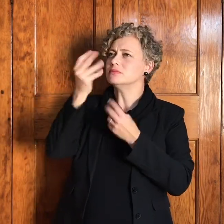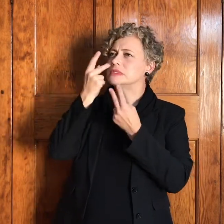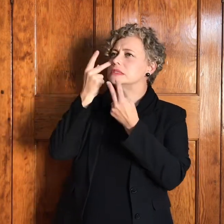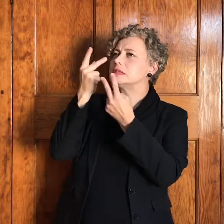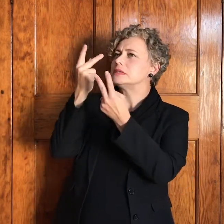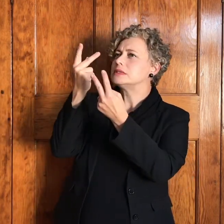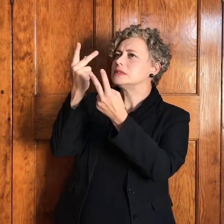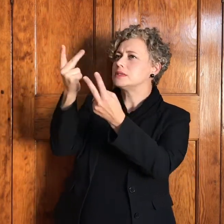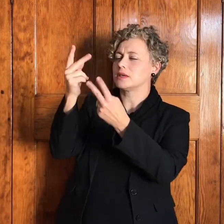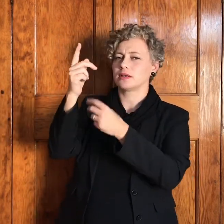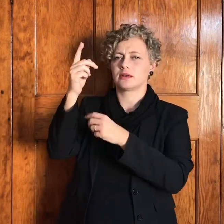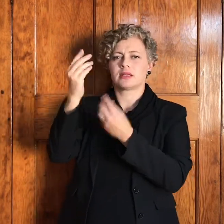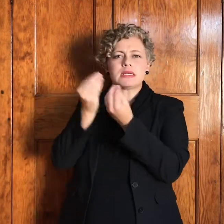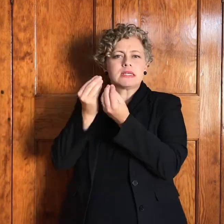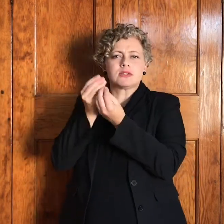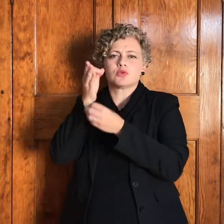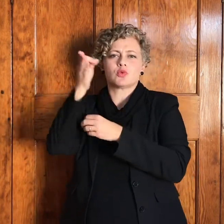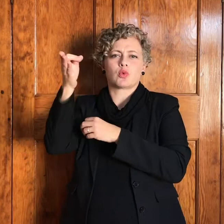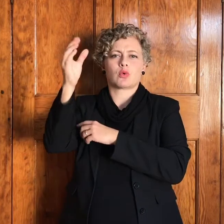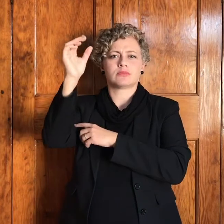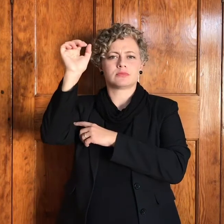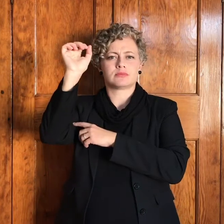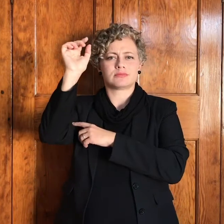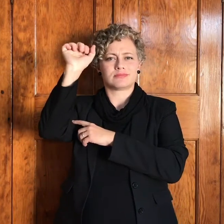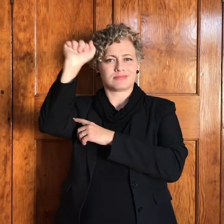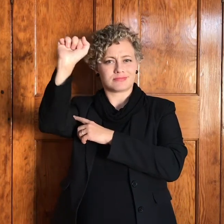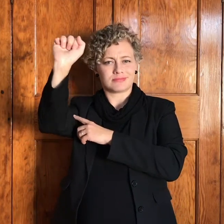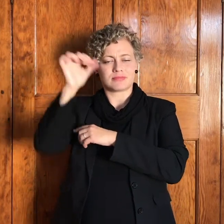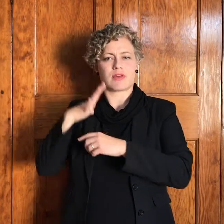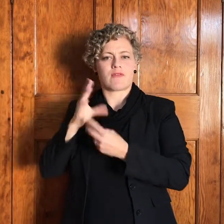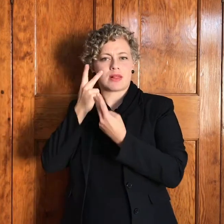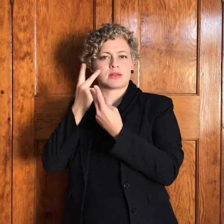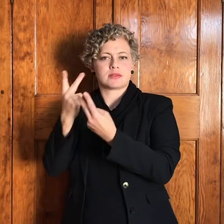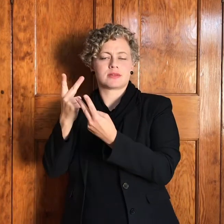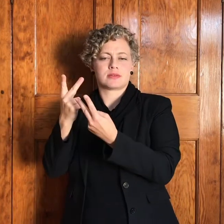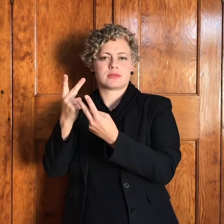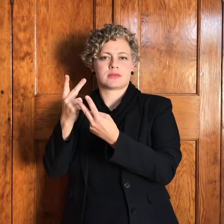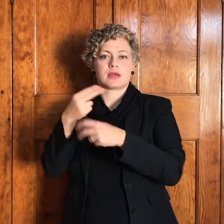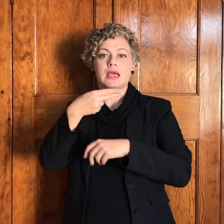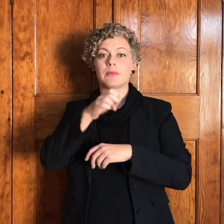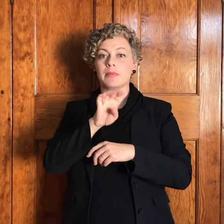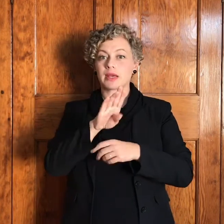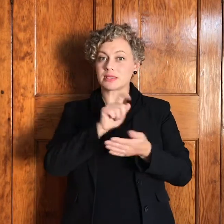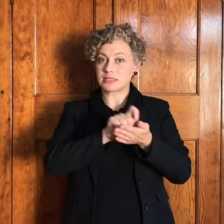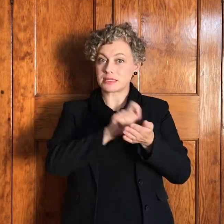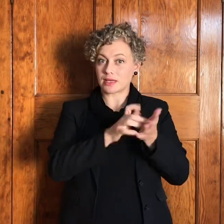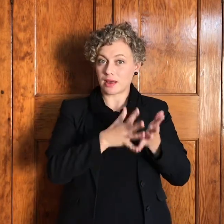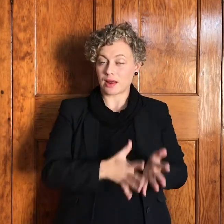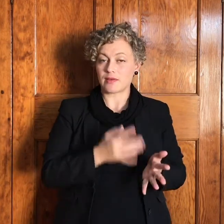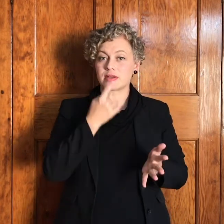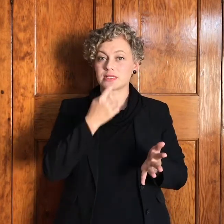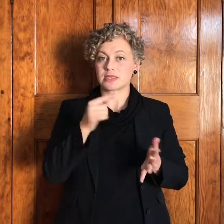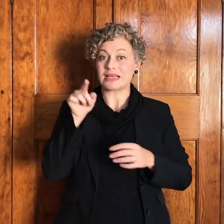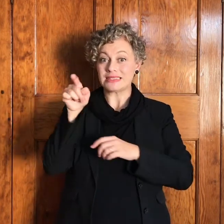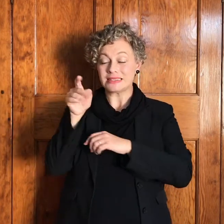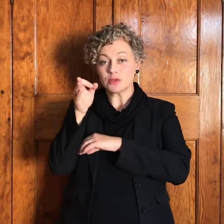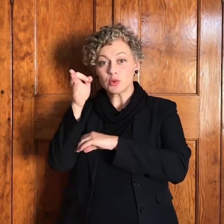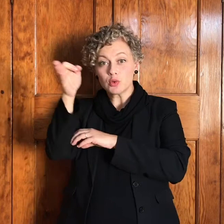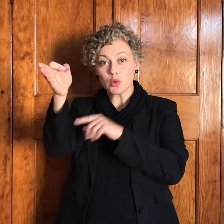skryver van die breers sê daarie toekomst het aangebreek in christus maar hy noem dan een lang